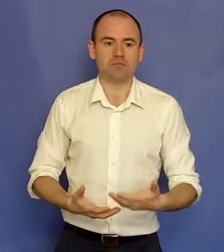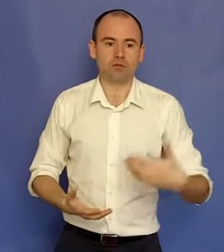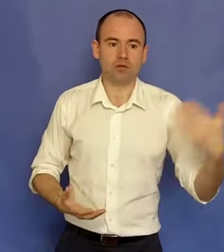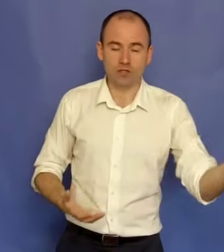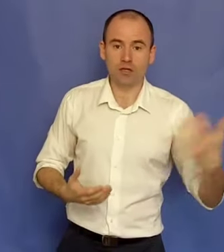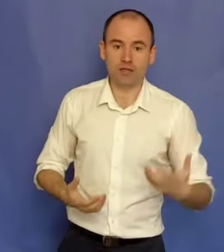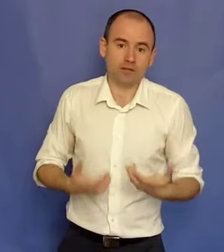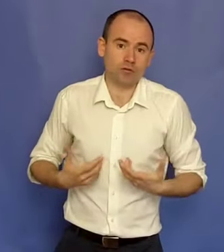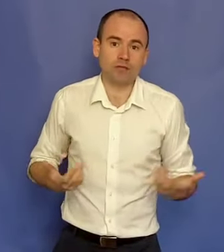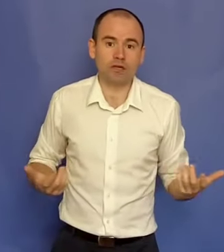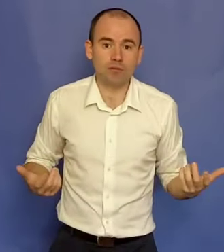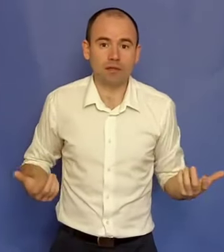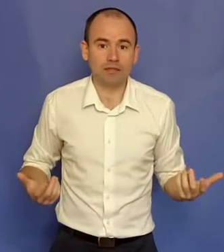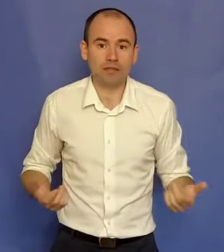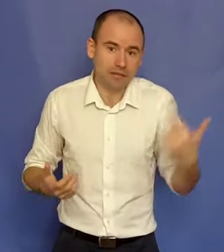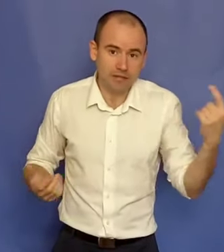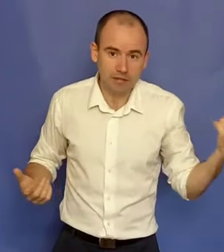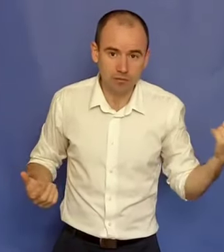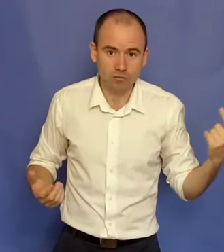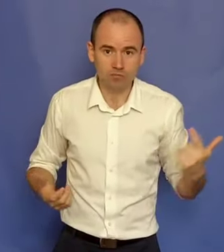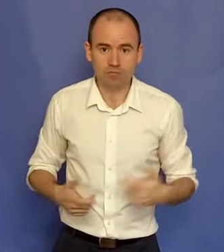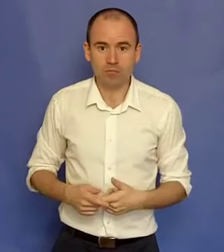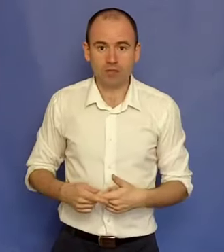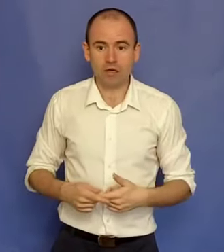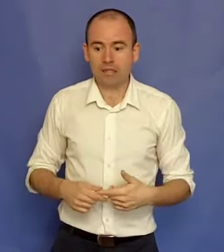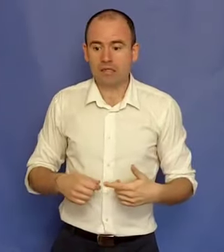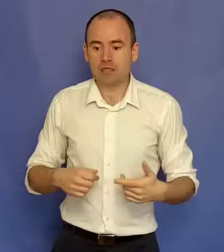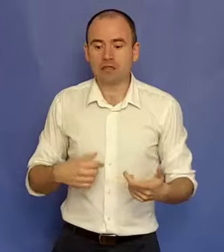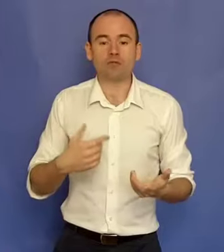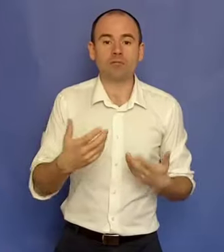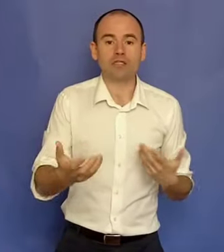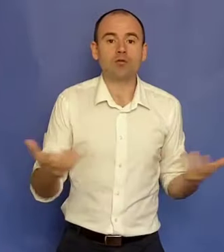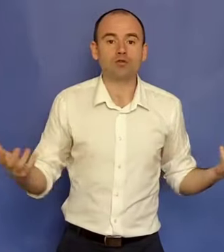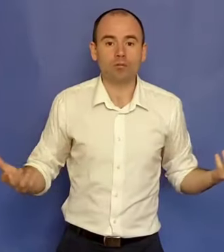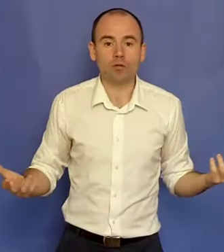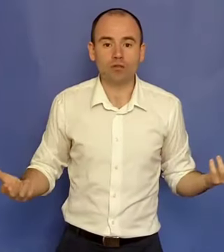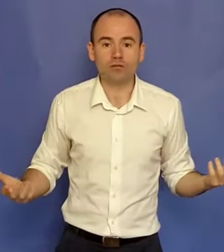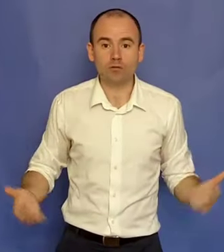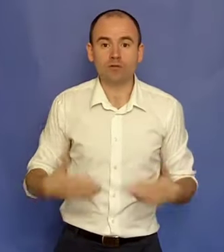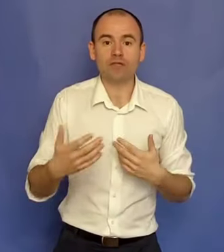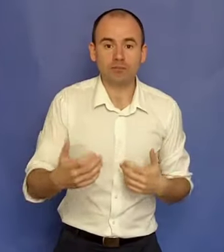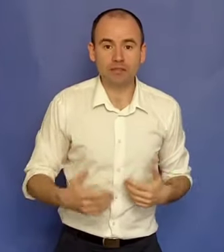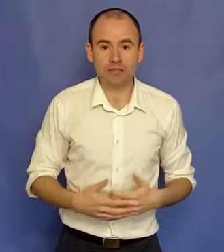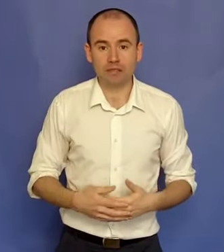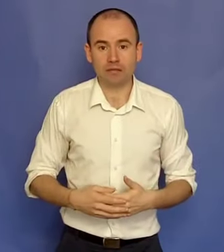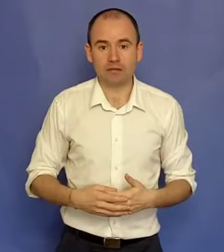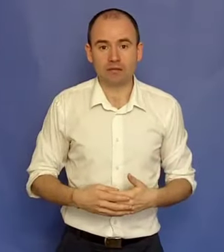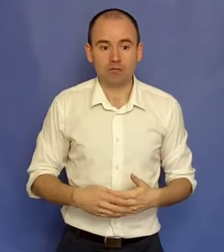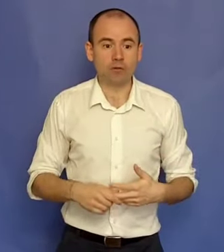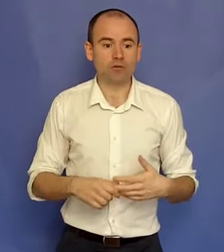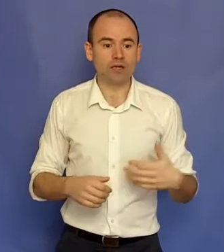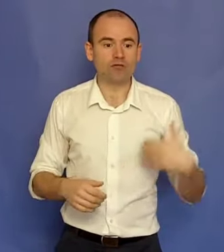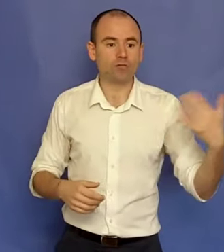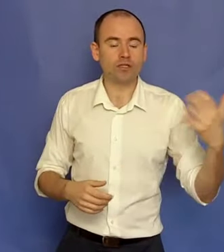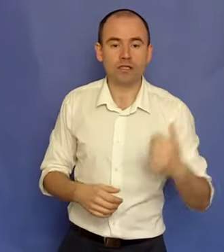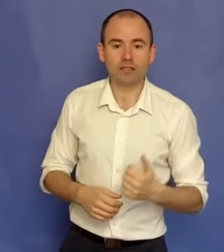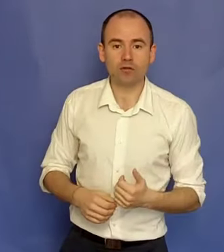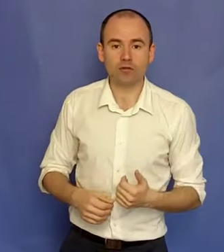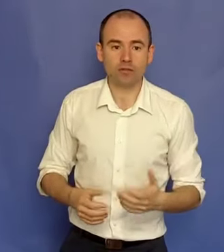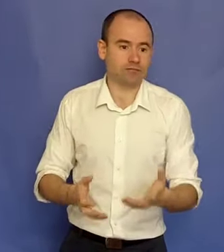pentru că acelălalt să te dorească ca și partener, de exemplu. Când mergi la un job, la un interviu, te vinzi pe tine. În momentul în care vorbești clienților tăi,